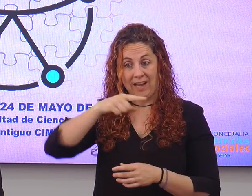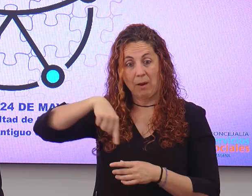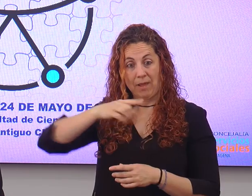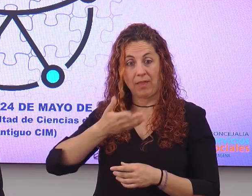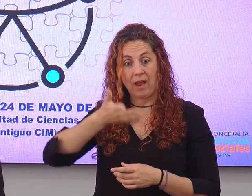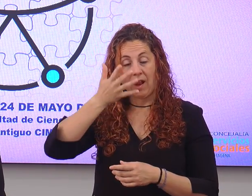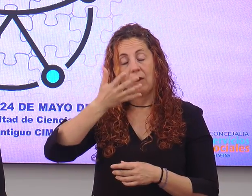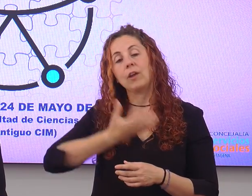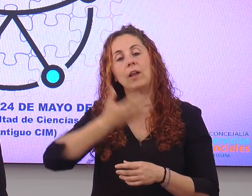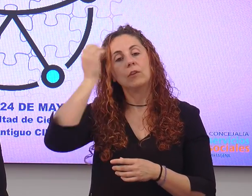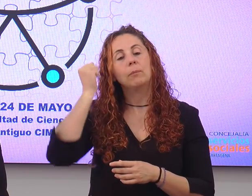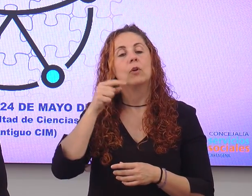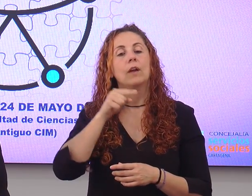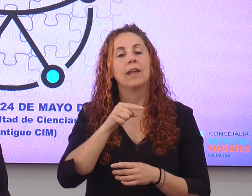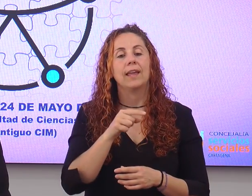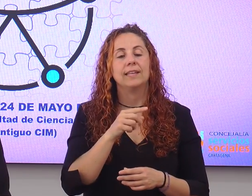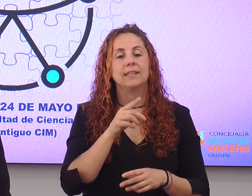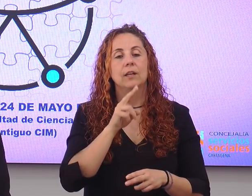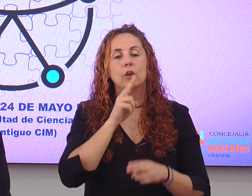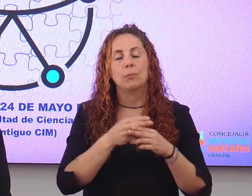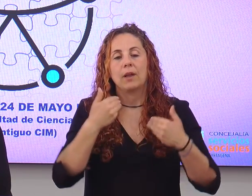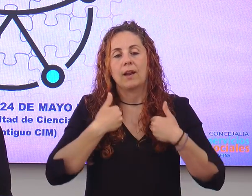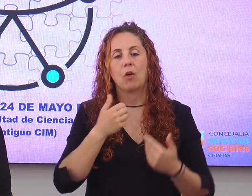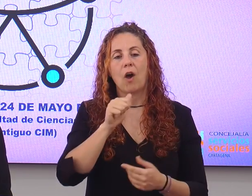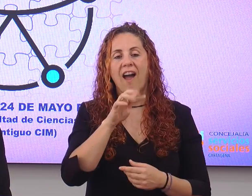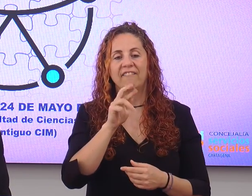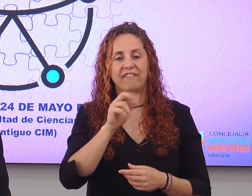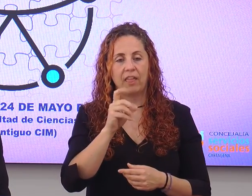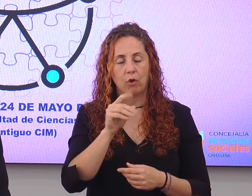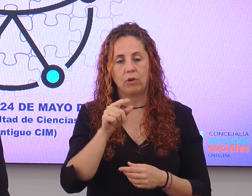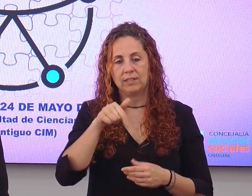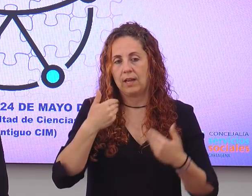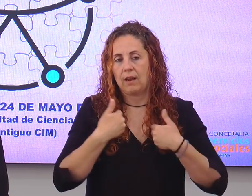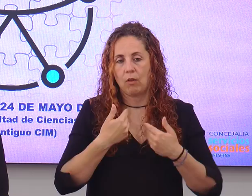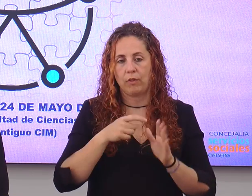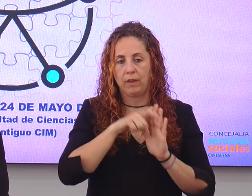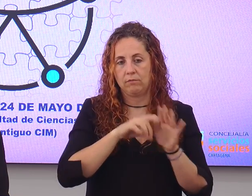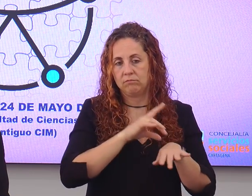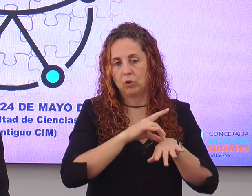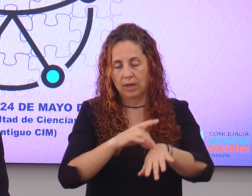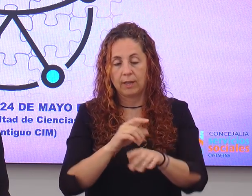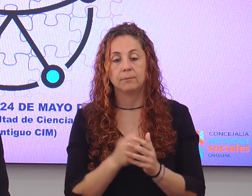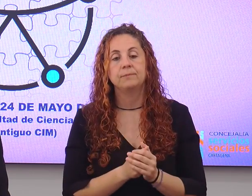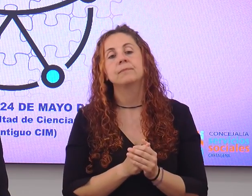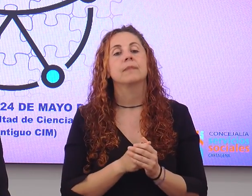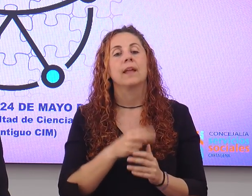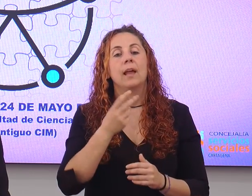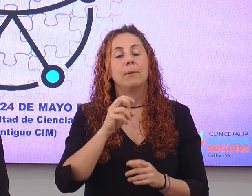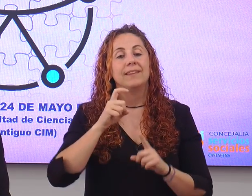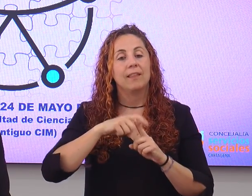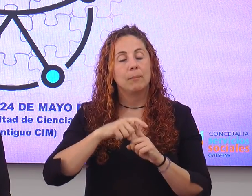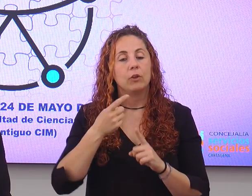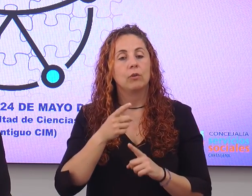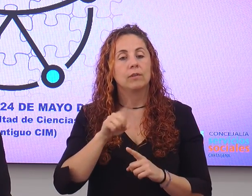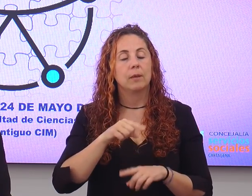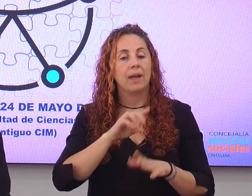y guiada por el paleontólogo Alfredo Castilla Bandosel. El 20 de mayo a las 10 y media el itinerario